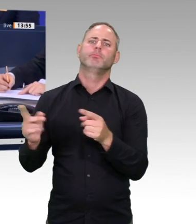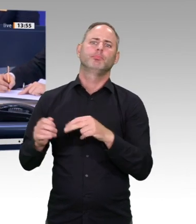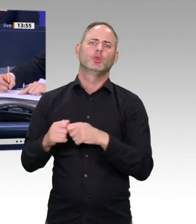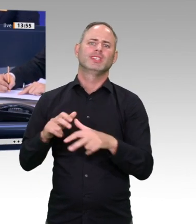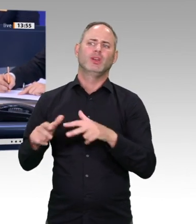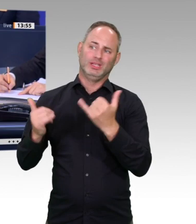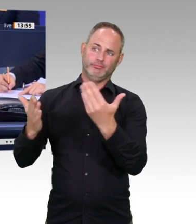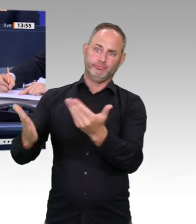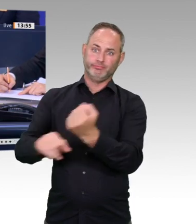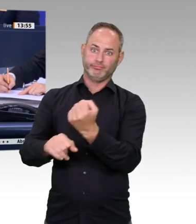Schipansky.